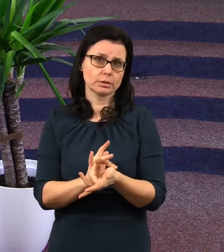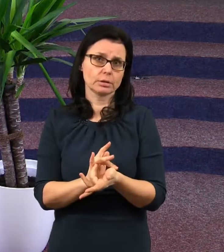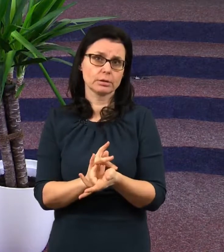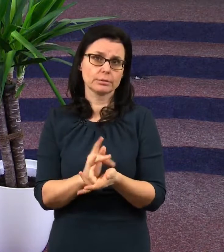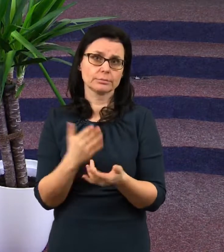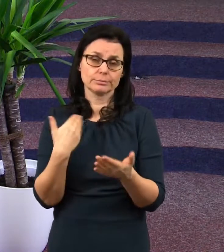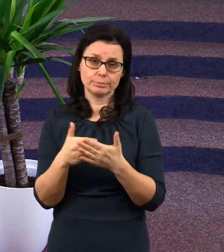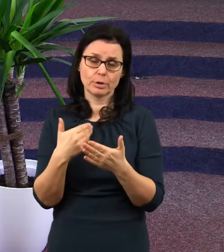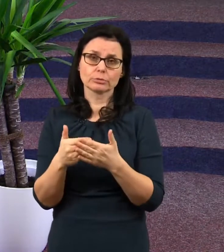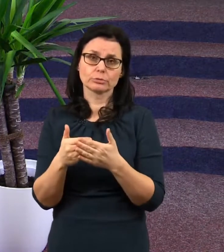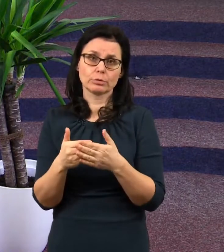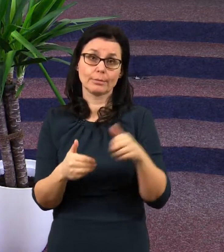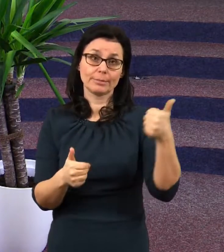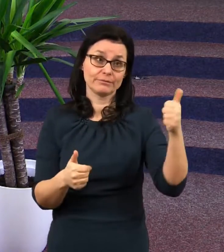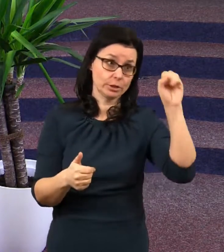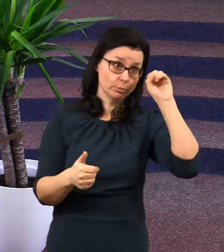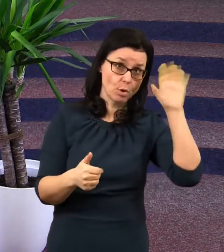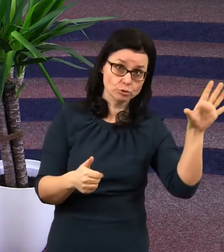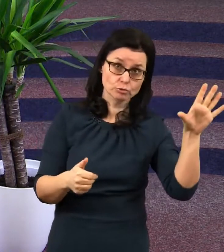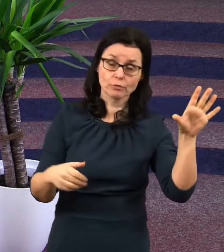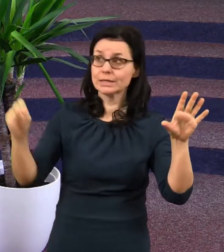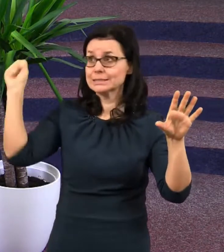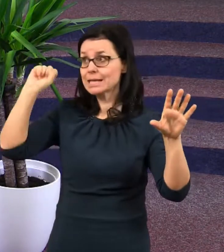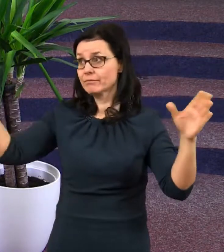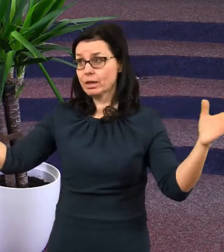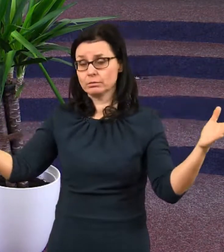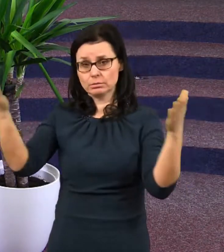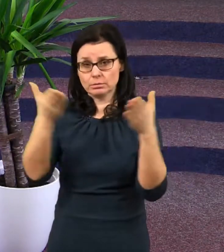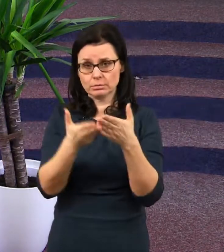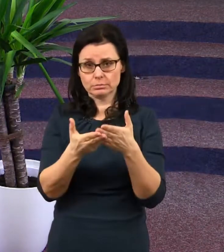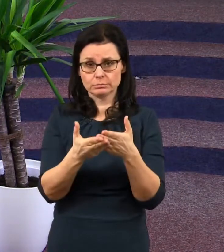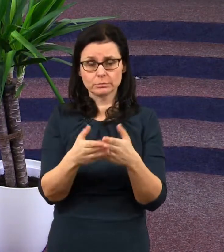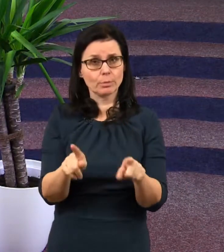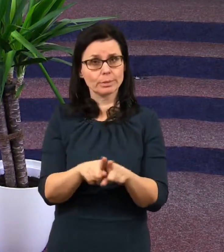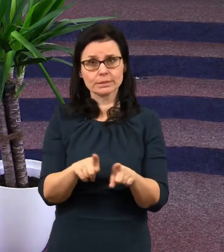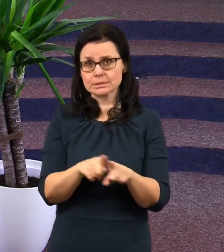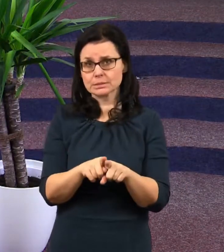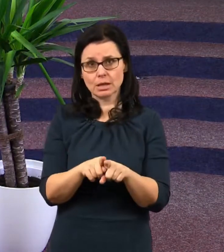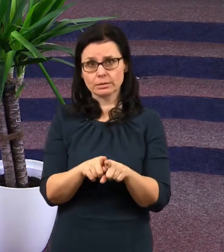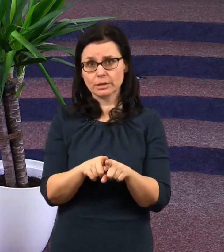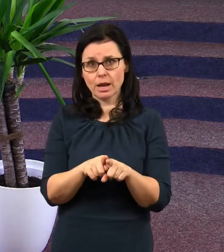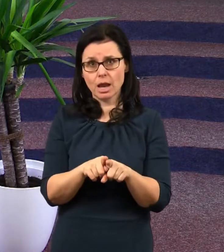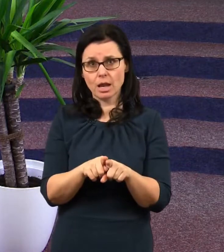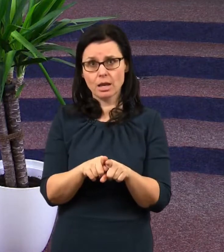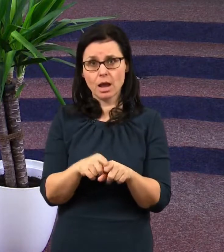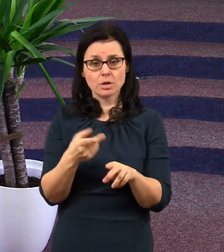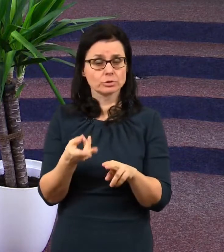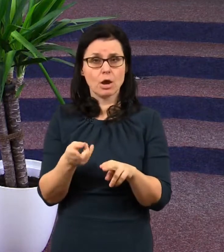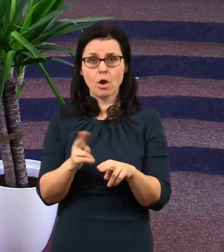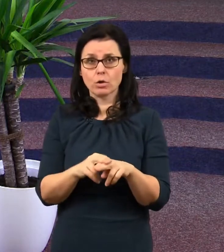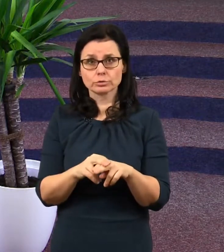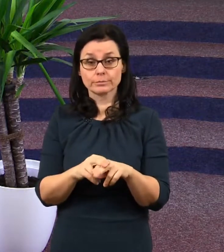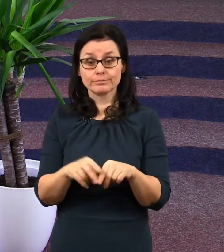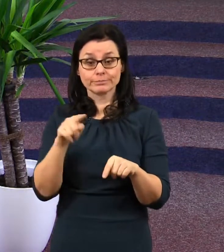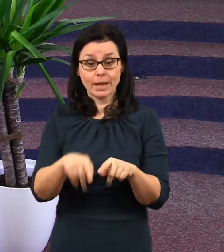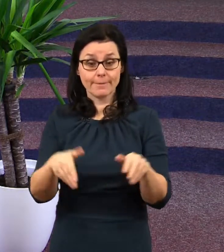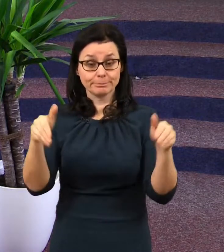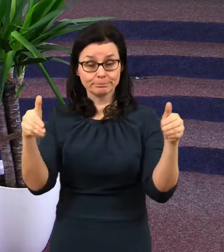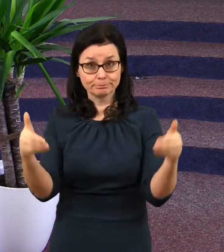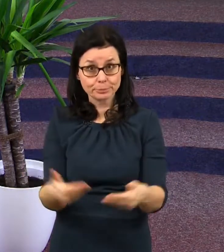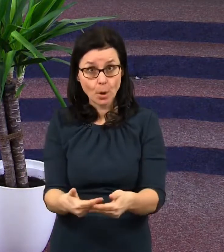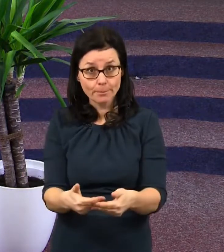knize Zjevení. Tady čteme, že anděl na tomto světě, v té propasti,